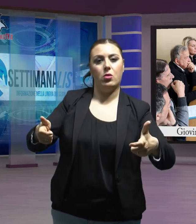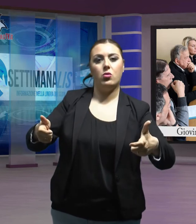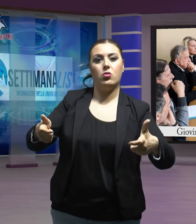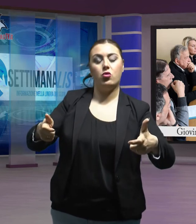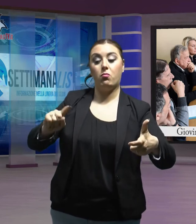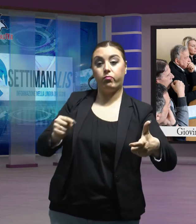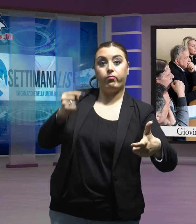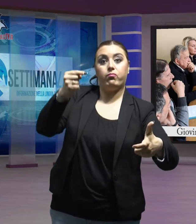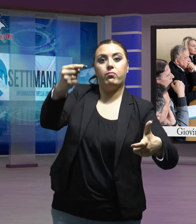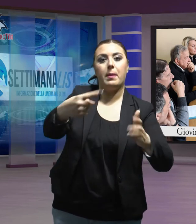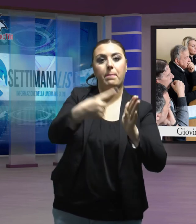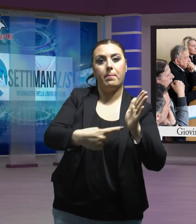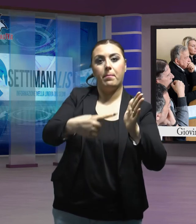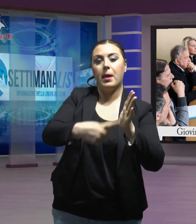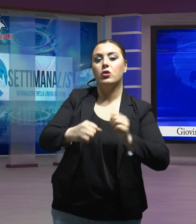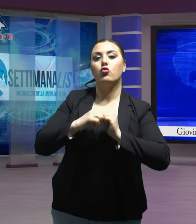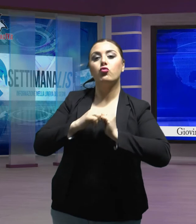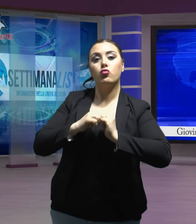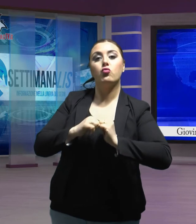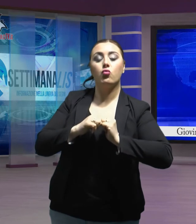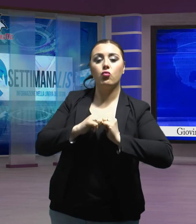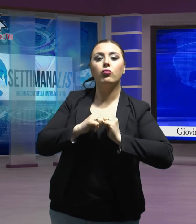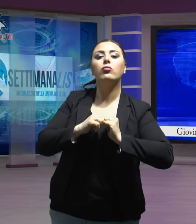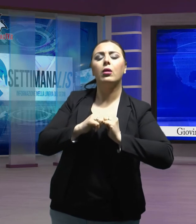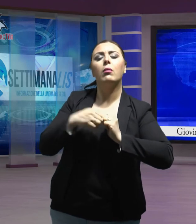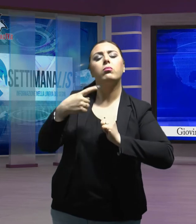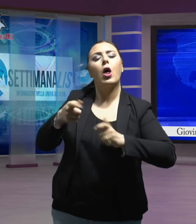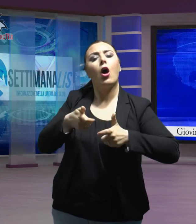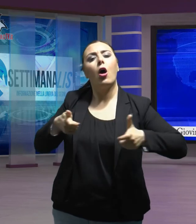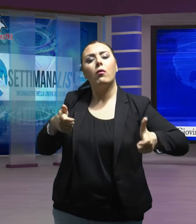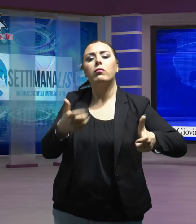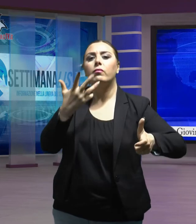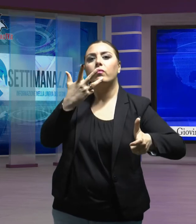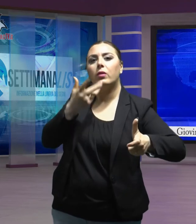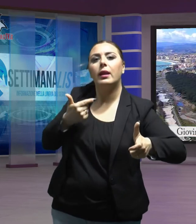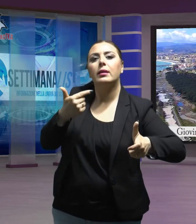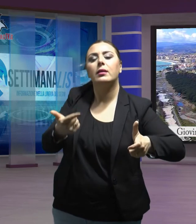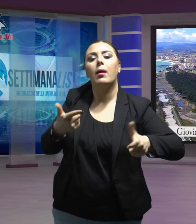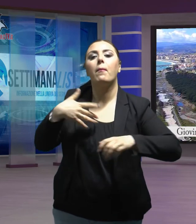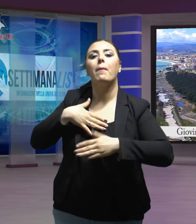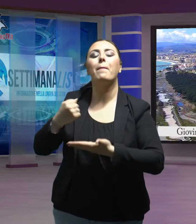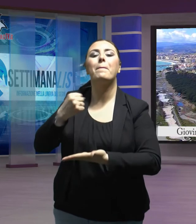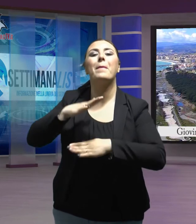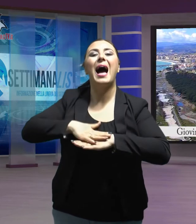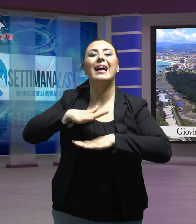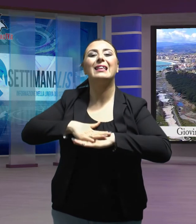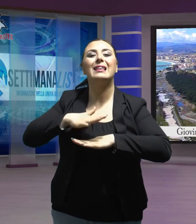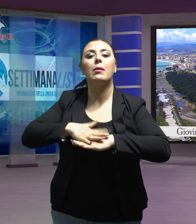prossimo mese di giugno volto a sottolineare il patrimonio naturalistico